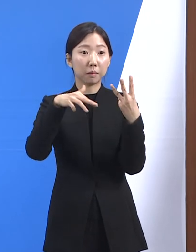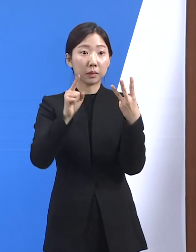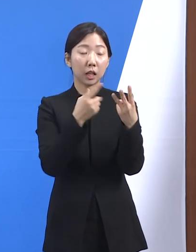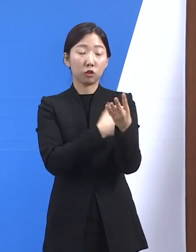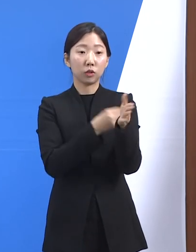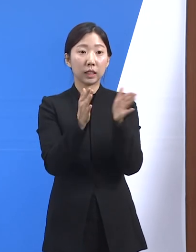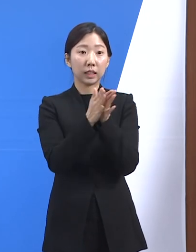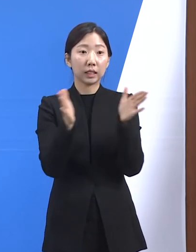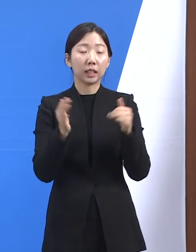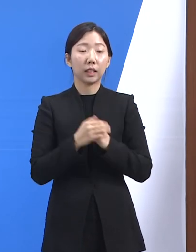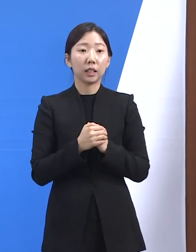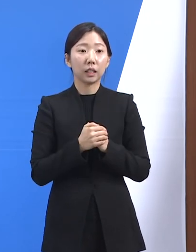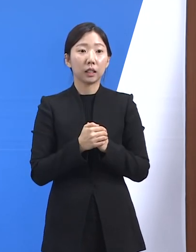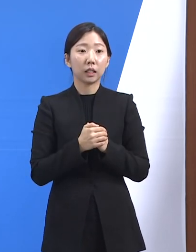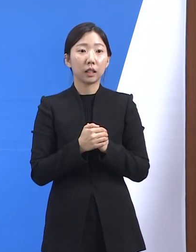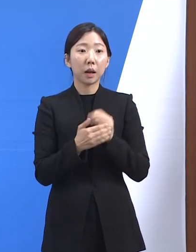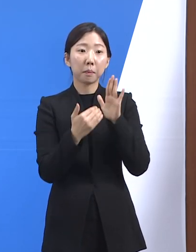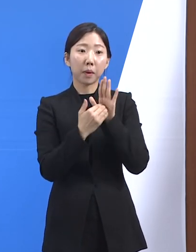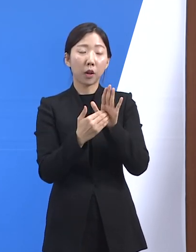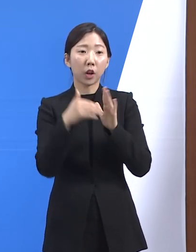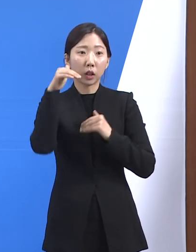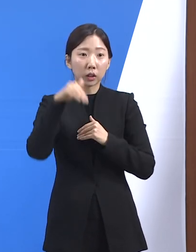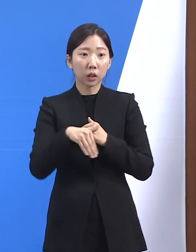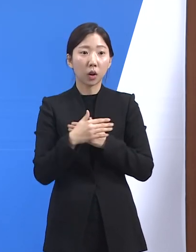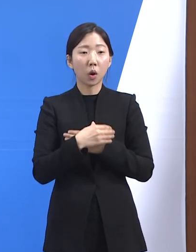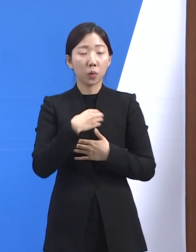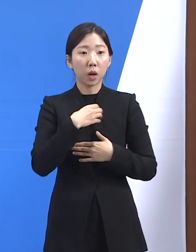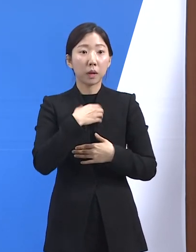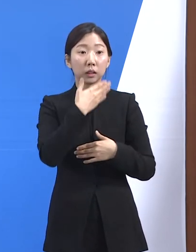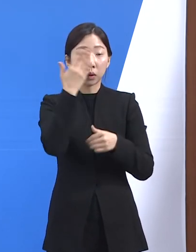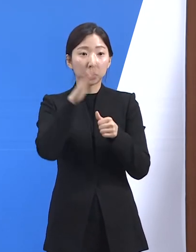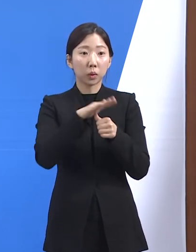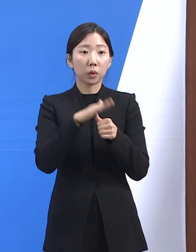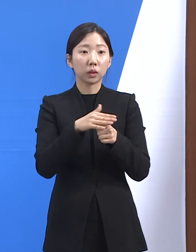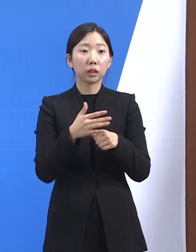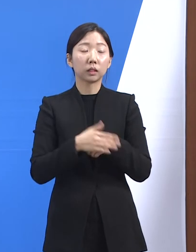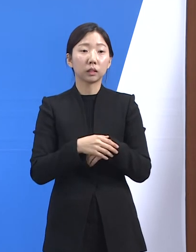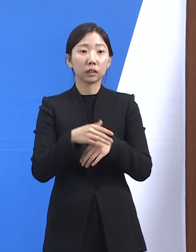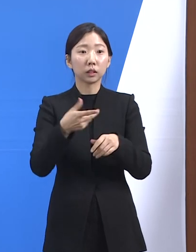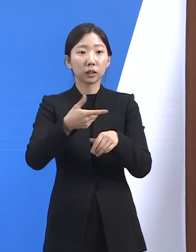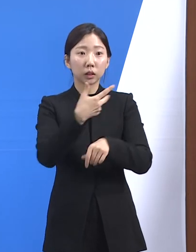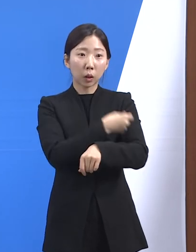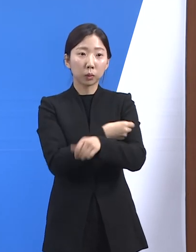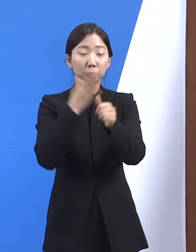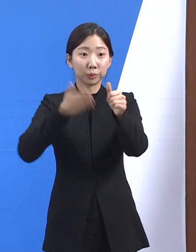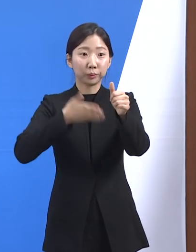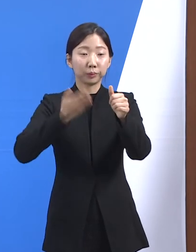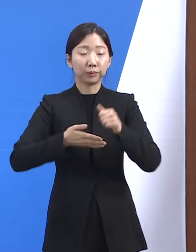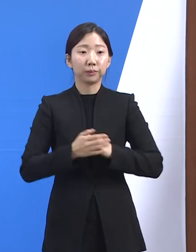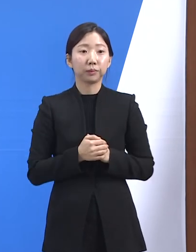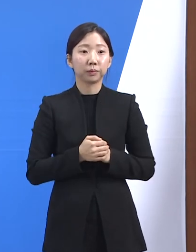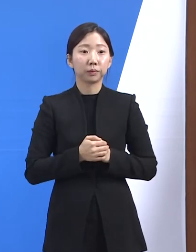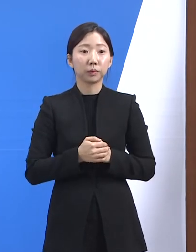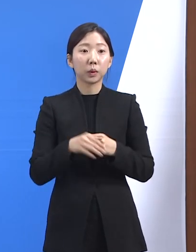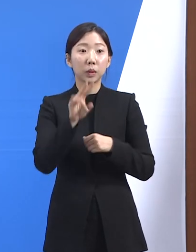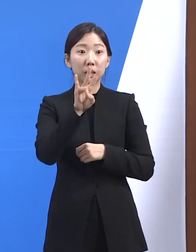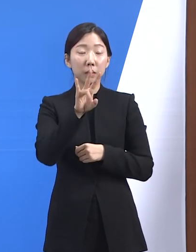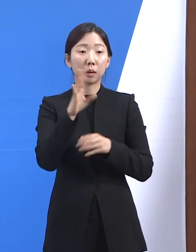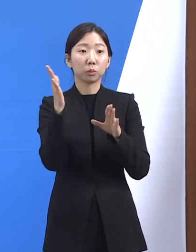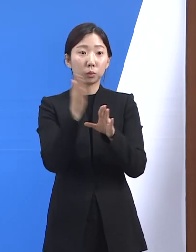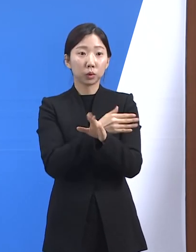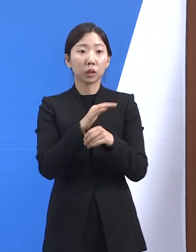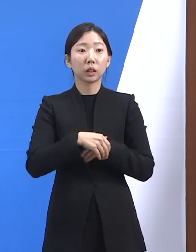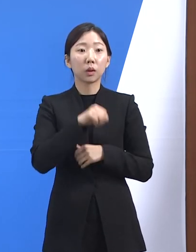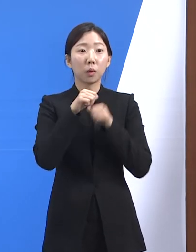시작되었습니다. 면역자 등 고위험군 청소년은 적극적인 접종을 권고드립니다. 또한 24일부터는